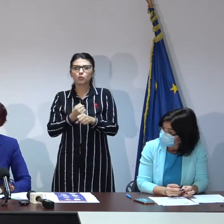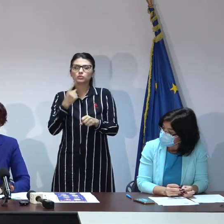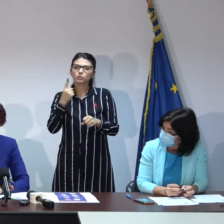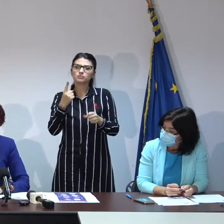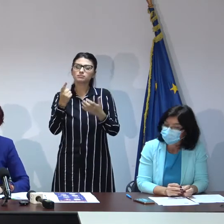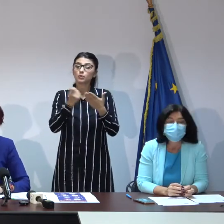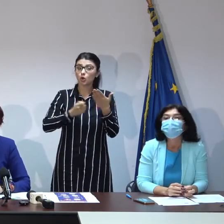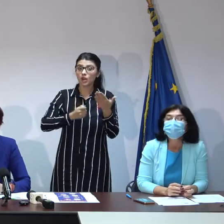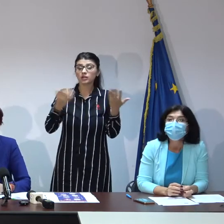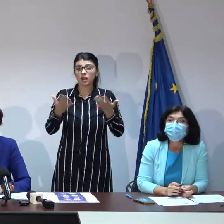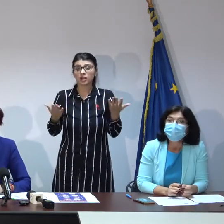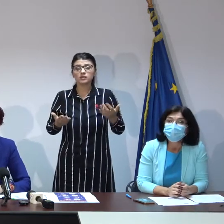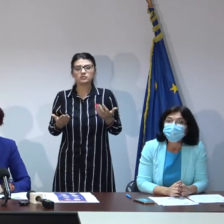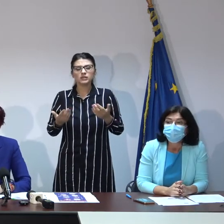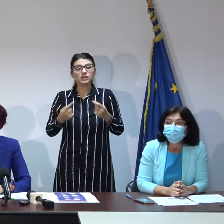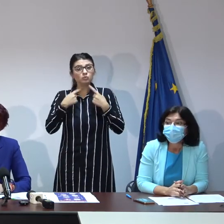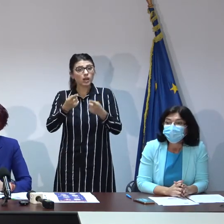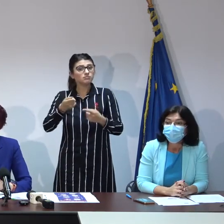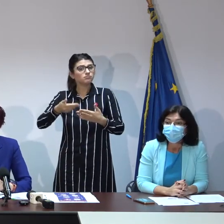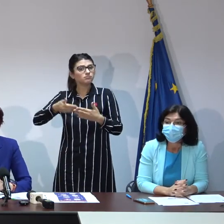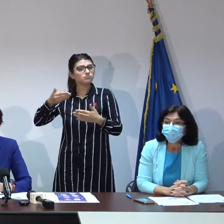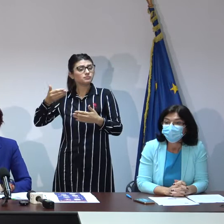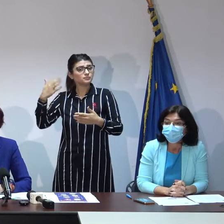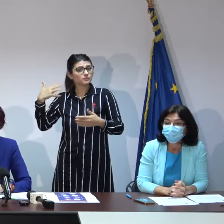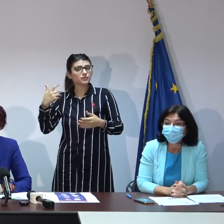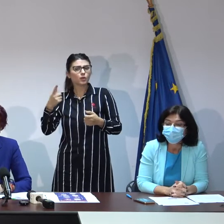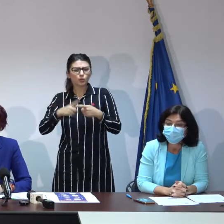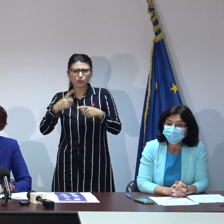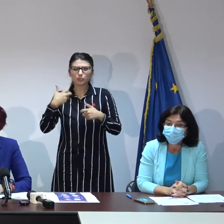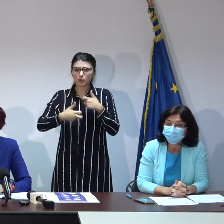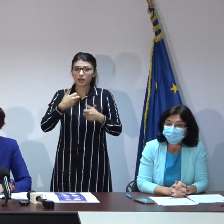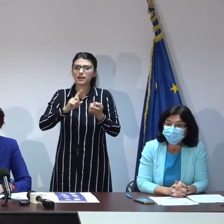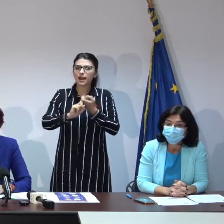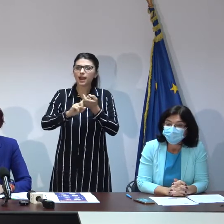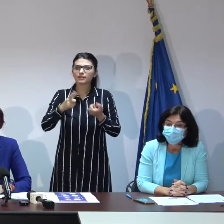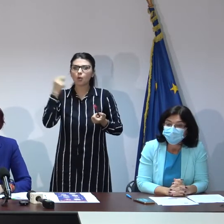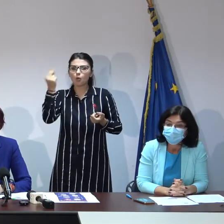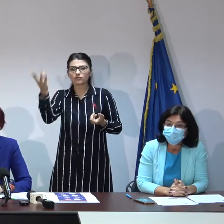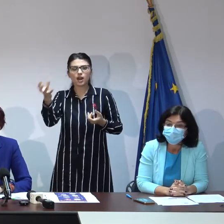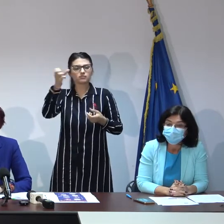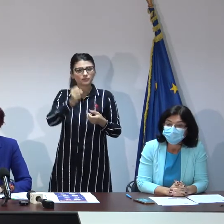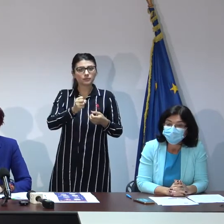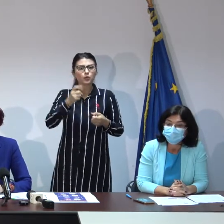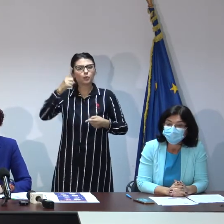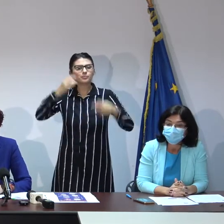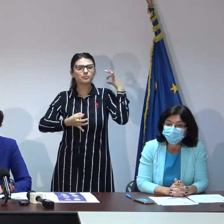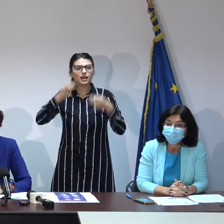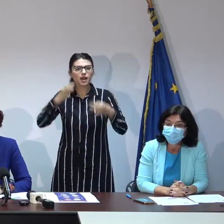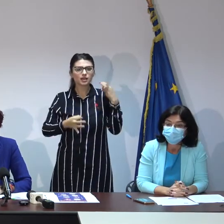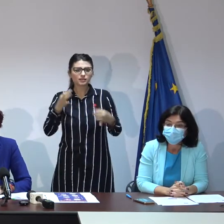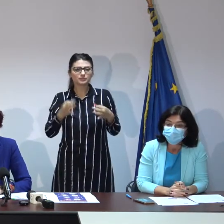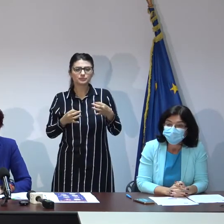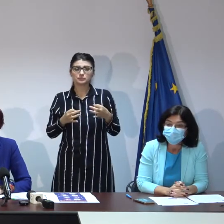contextul în care vi-l spuneam mai devreme cu problemele legate de adopție, un plan de acțiune extrem